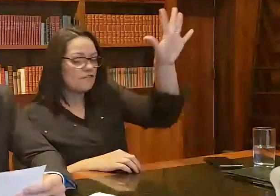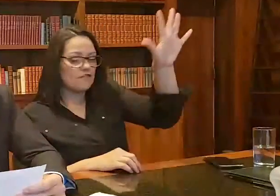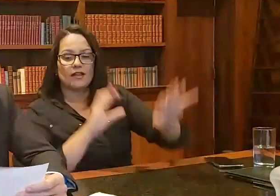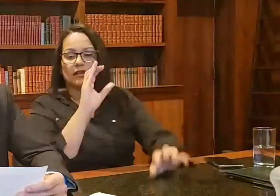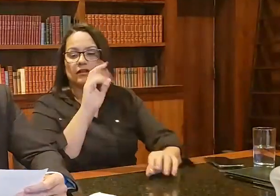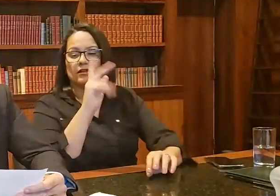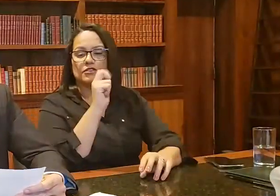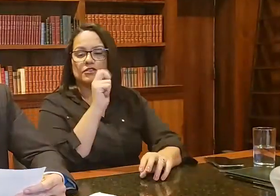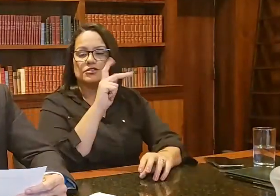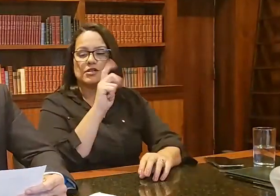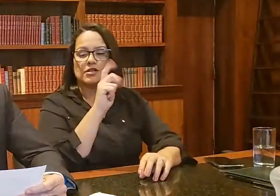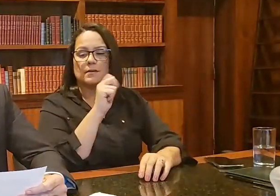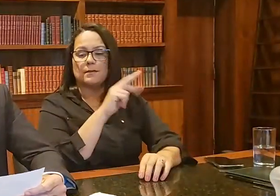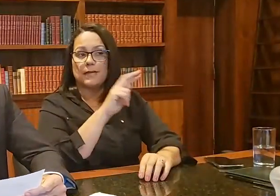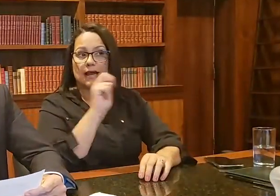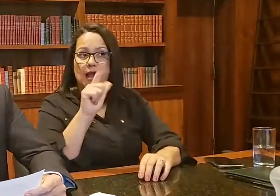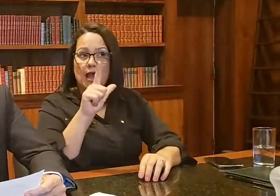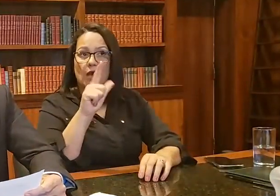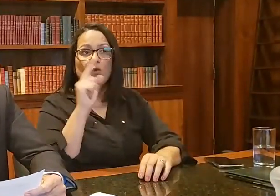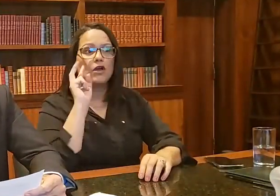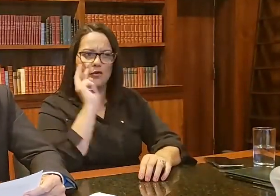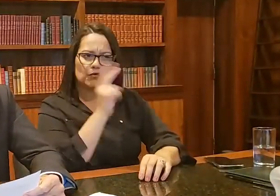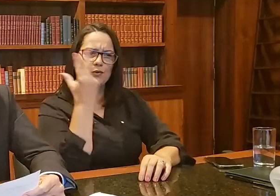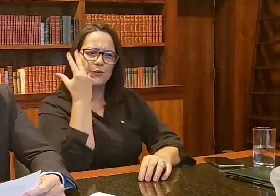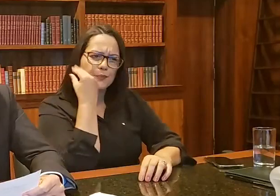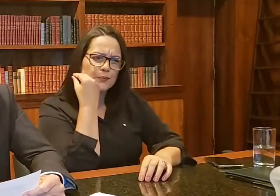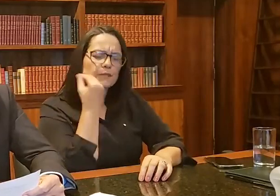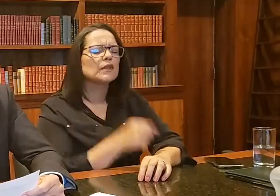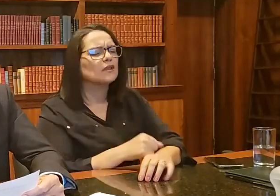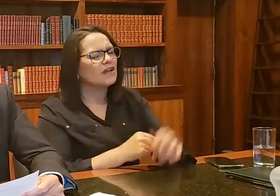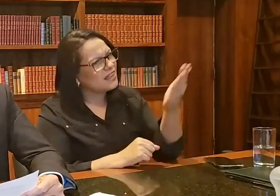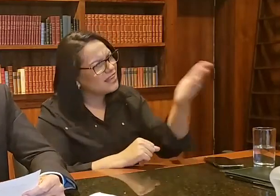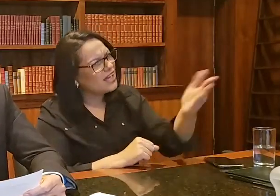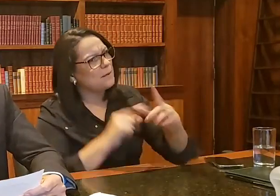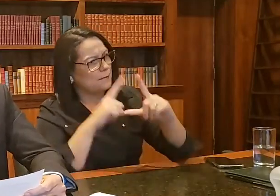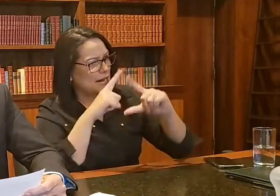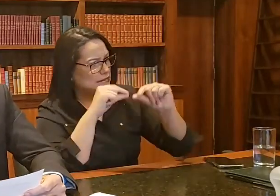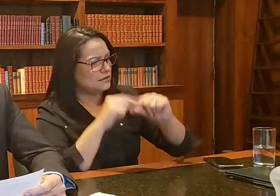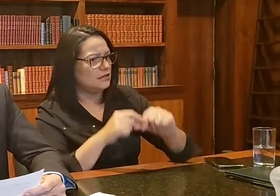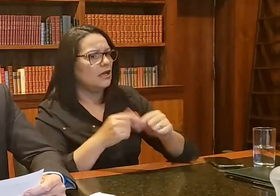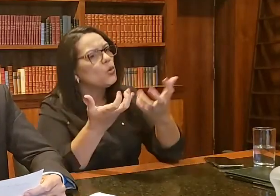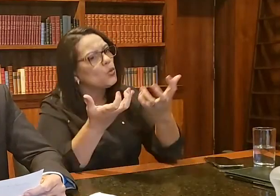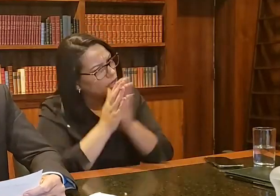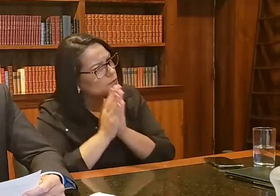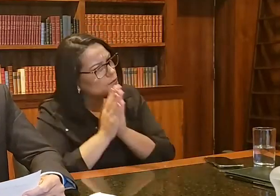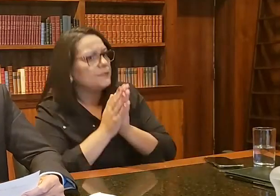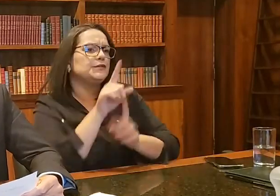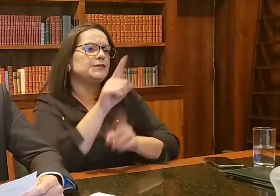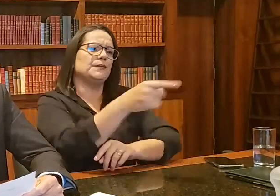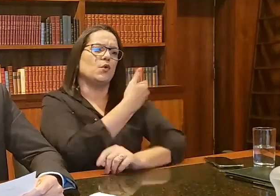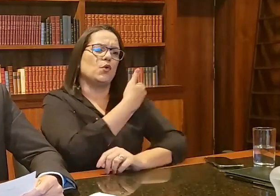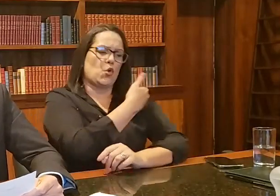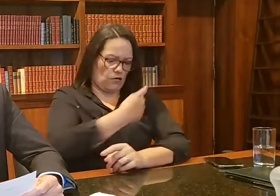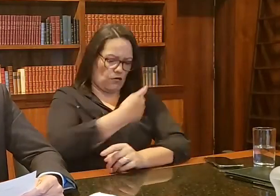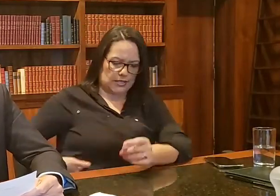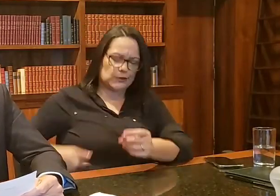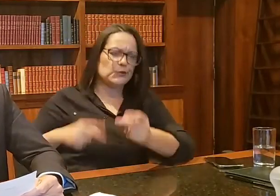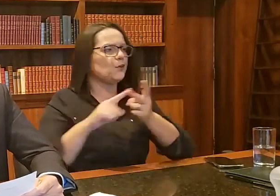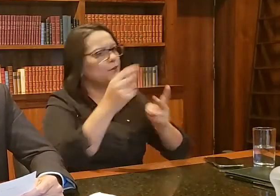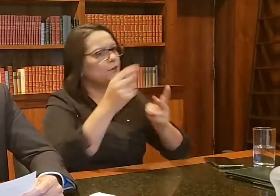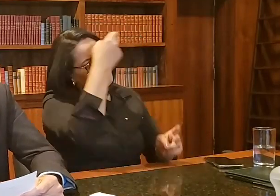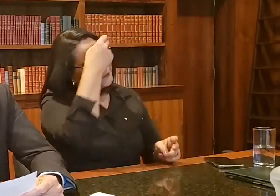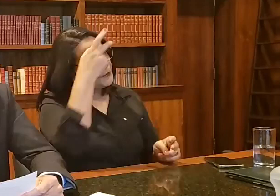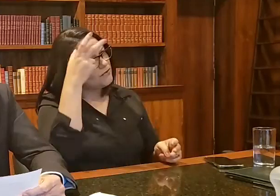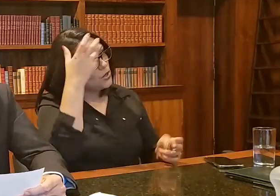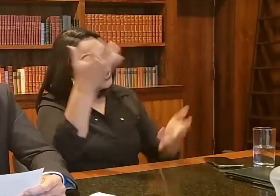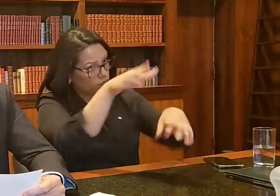vimos os problemas lá. Eu gostaria que, governadores, prefeitos, alguns devem fazer, com toda certeza, mas que a grande parte, a maioria